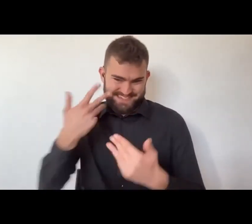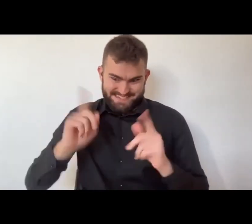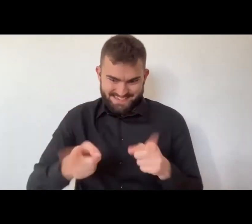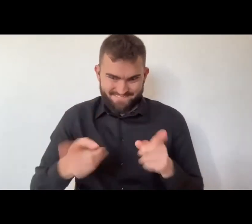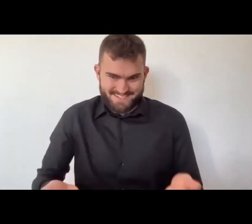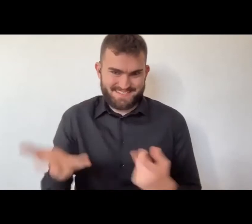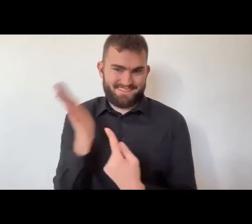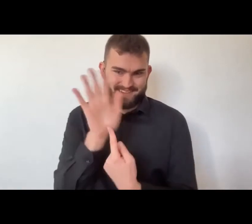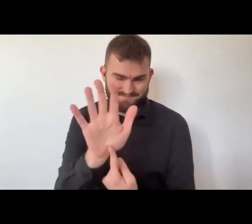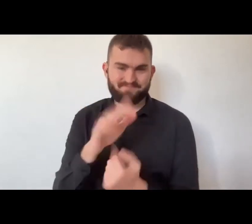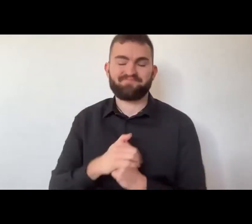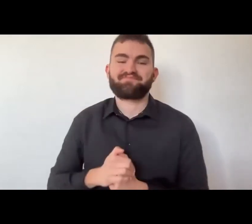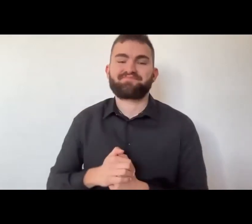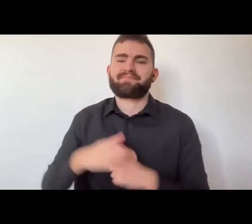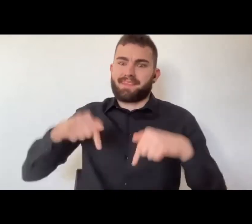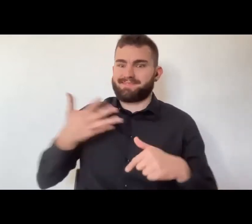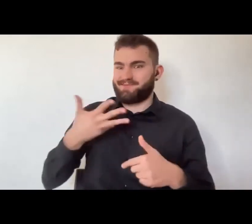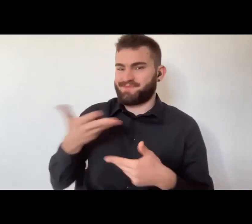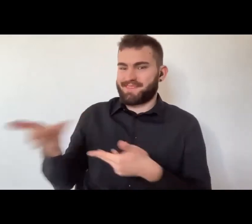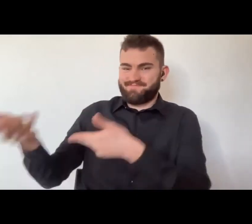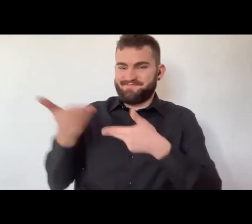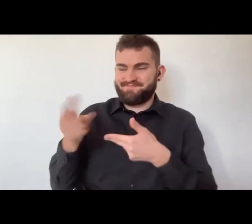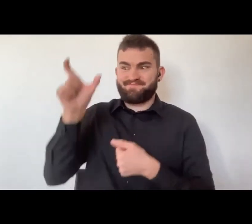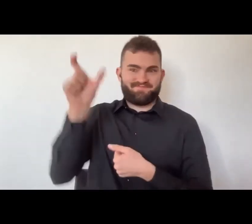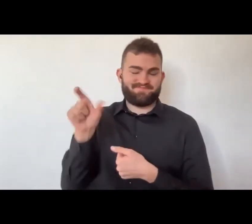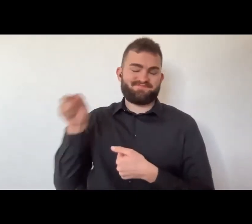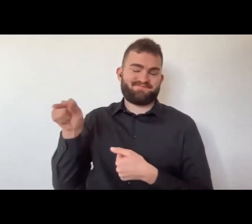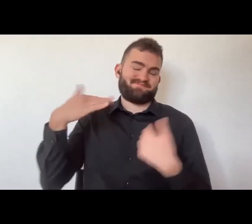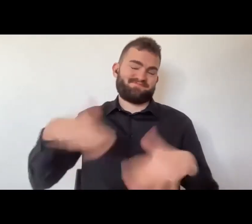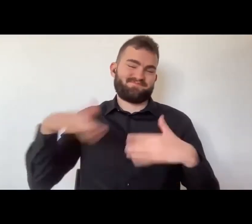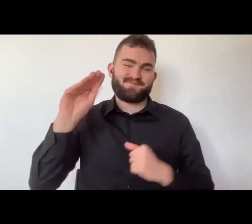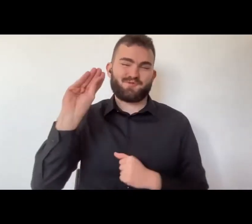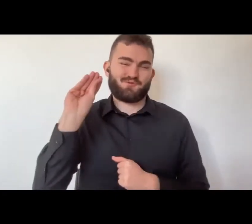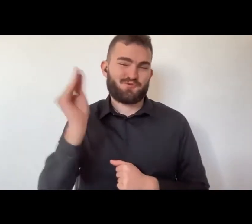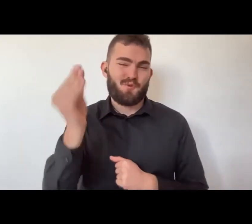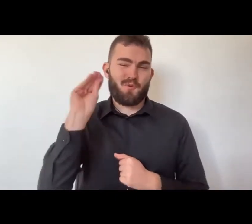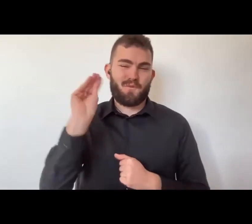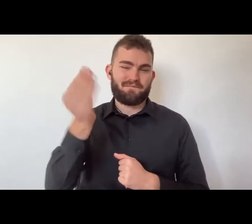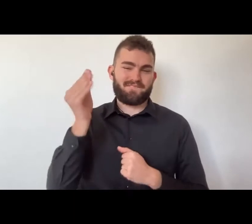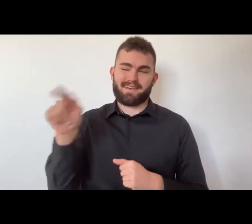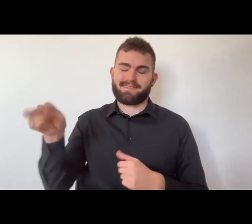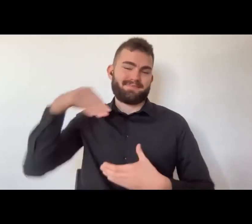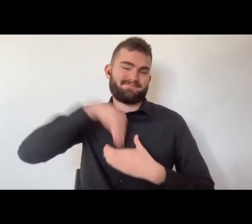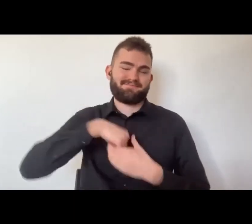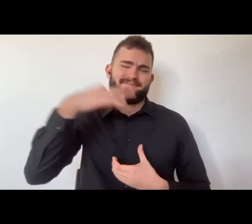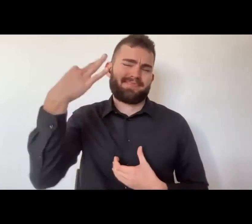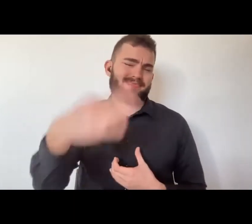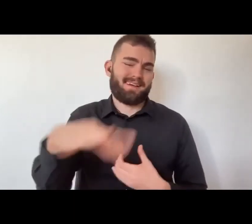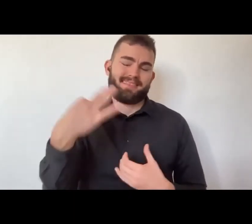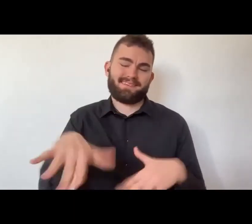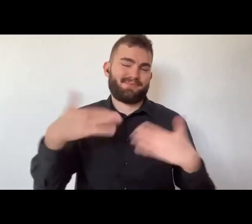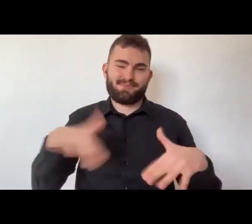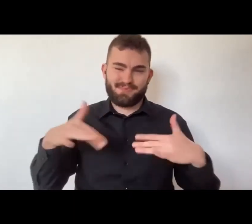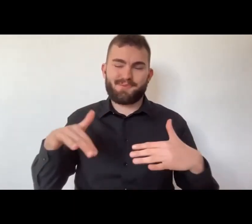Io ho nominato il visual vernacular, che è qualcosa che vedrete stamattina, perché abbiamo un grande ospite, giovane,